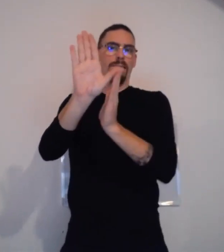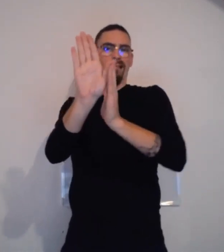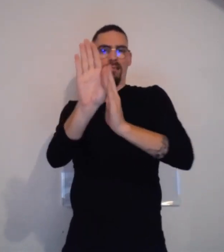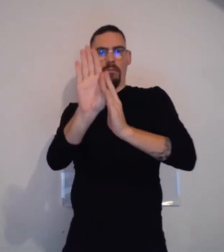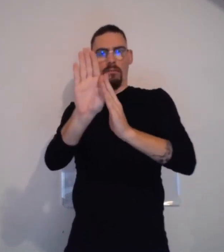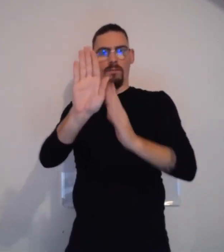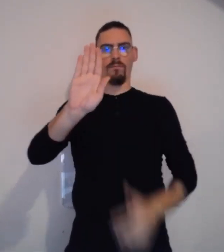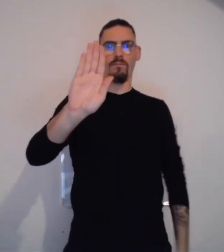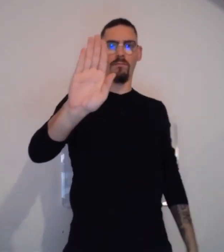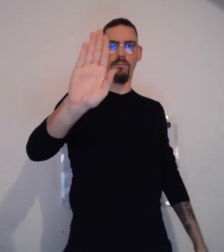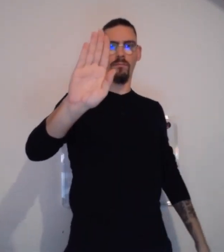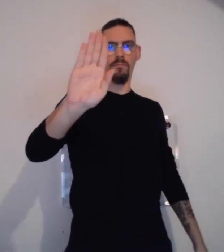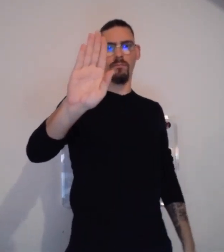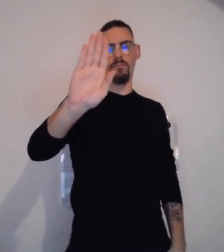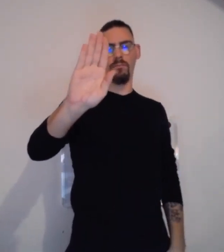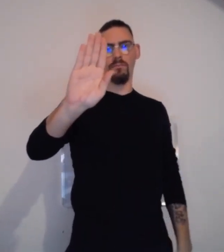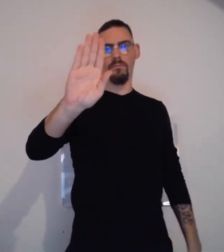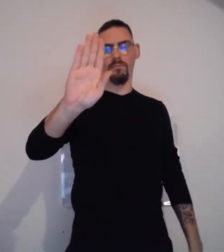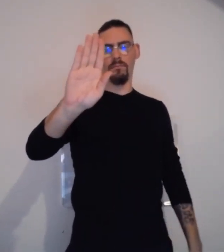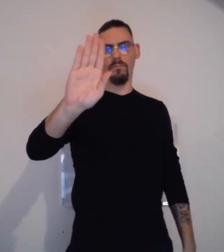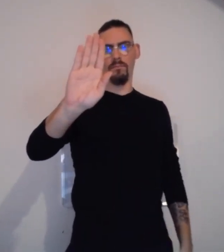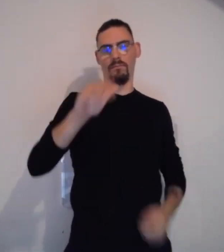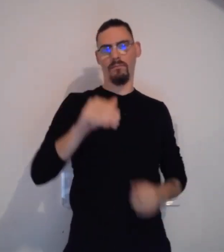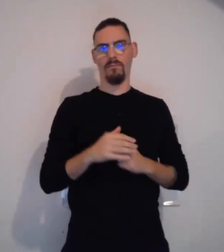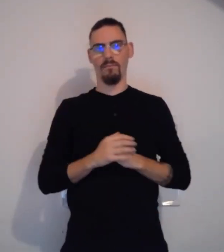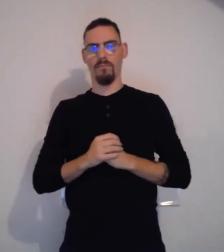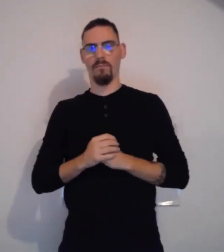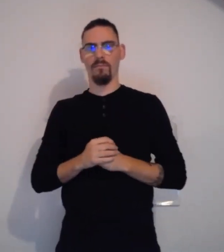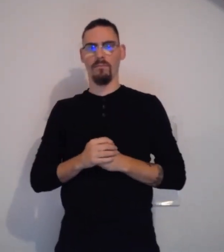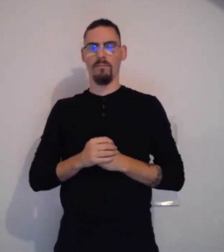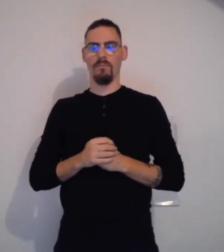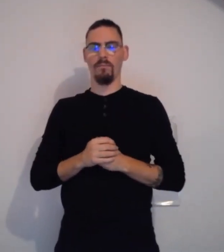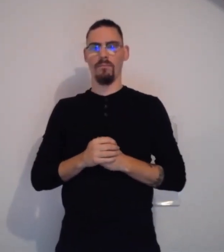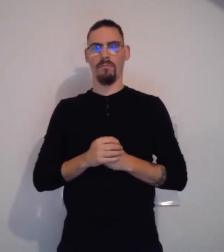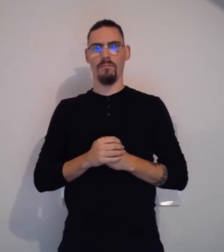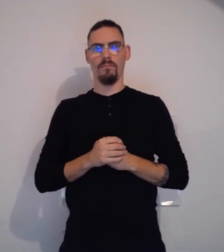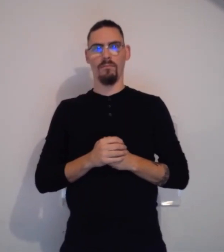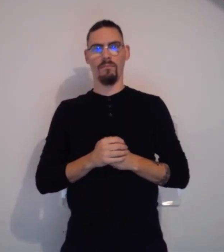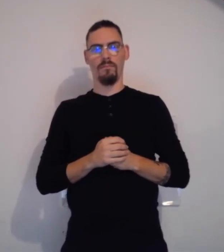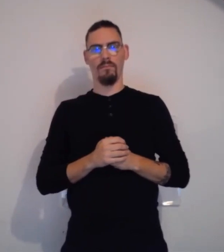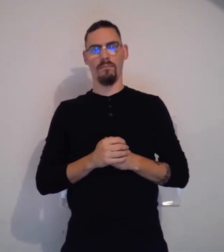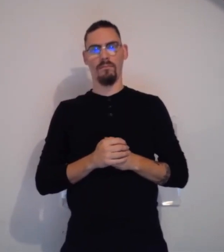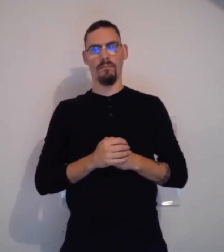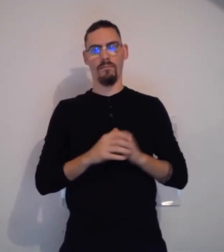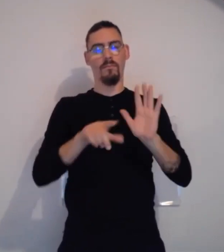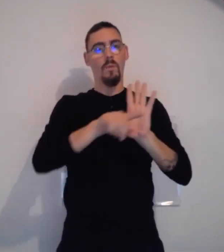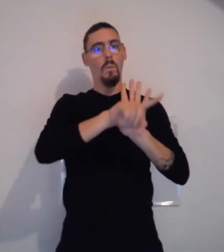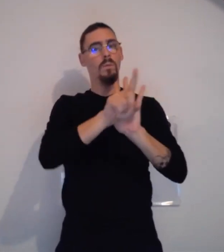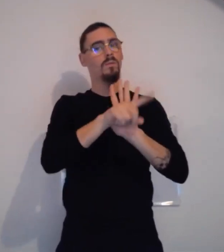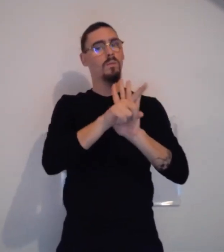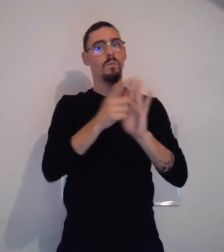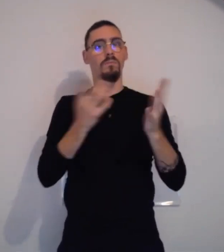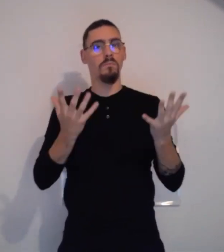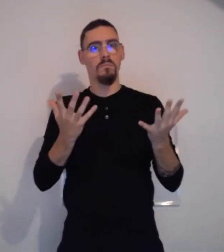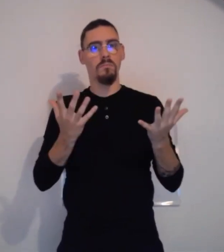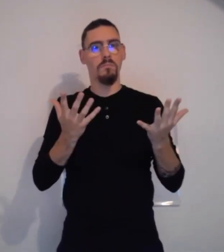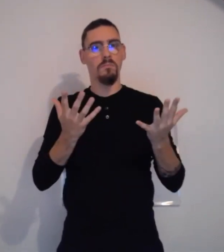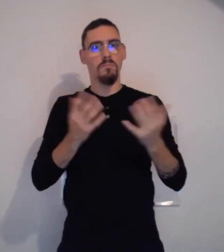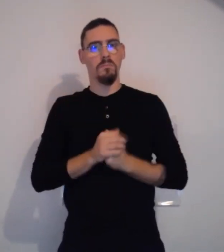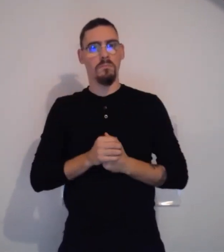plaît », eh bien, cette fois-ci, on va garder la main à plat, mais on range le pouce. Vous voyez ? On le colle aux doigts, aux autres